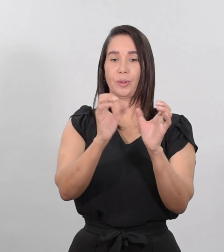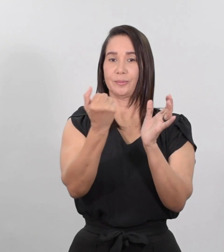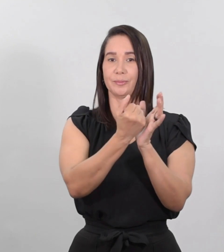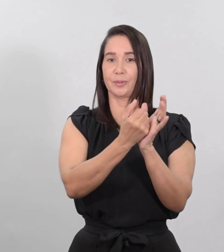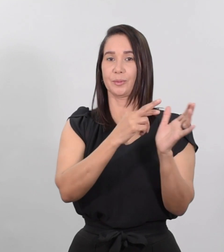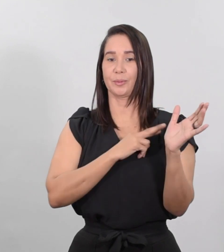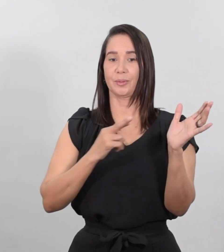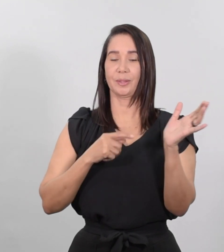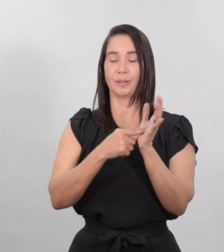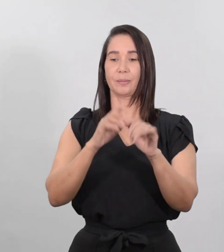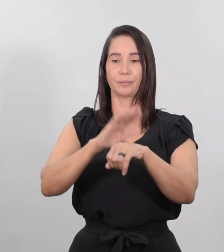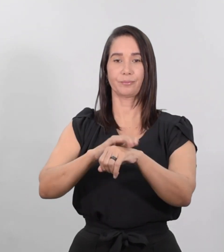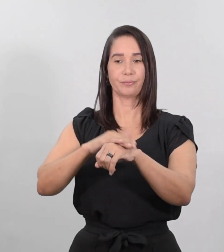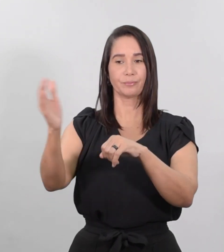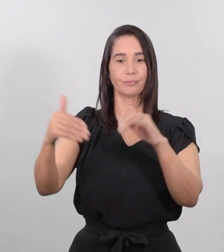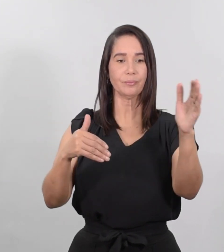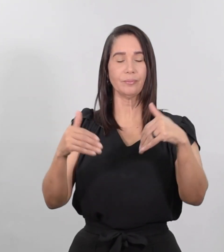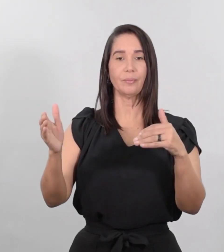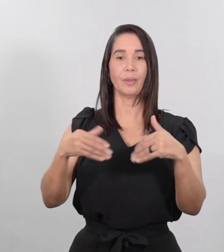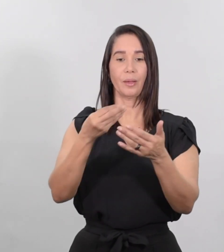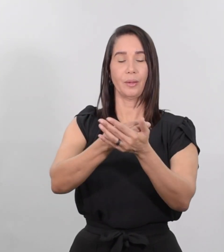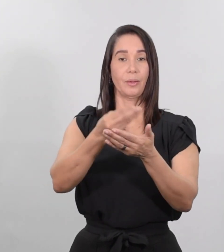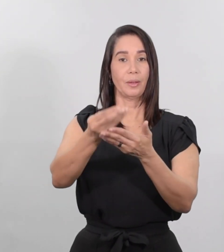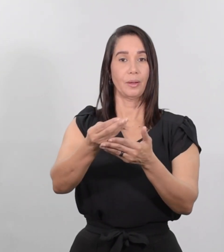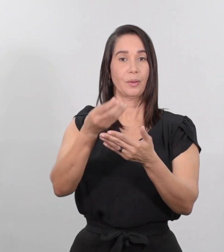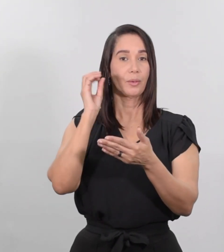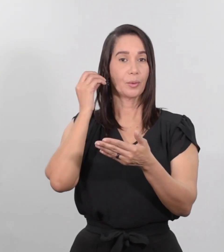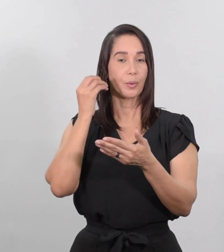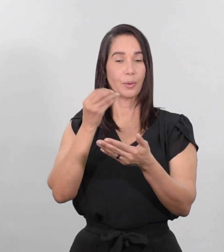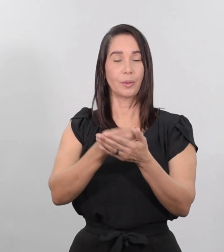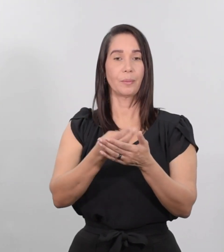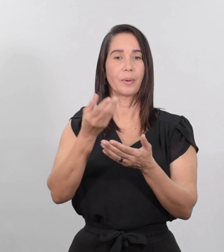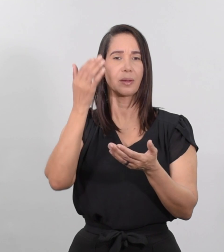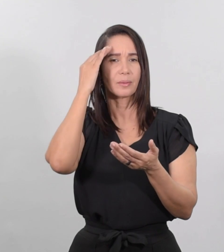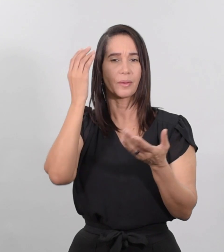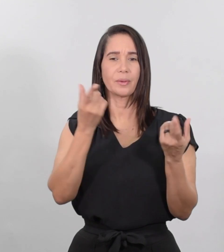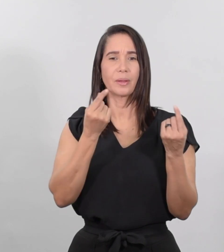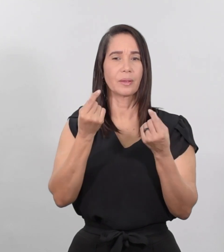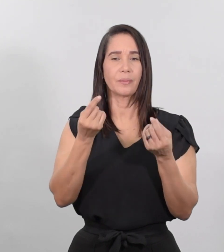mandó a llamar a los empleados a quienes había dado el dinero para enterarse de lo que habían ganado cada uno.